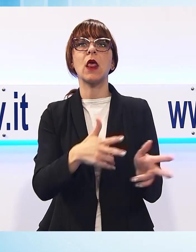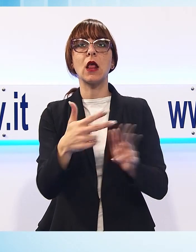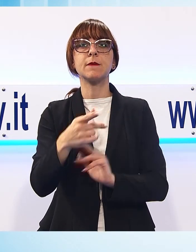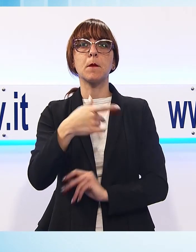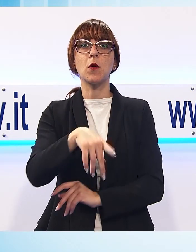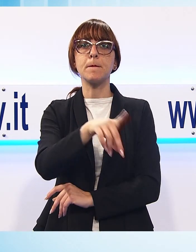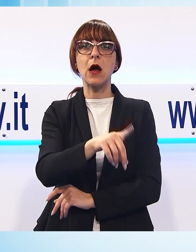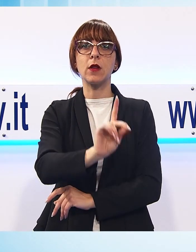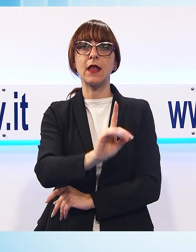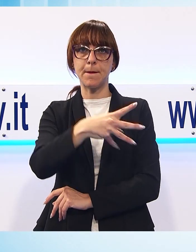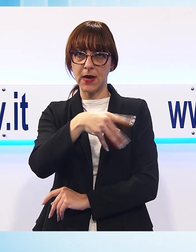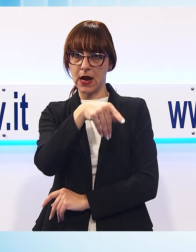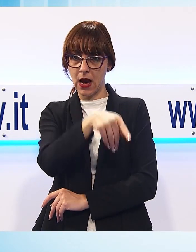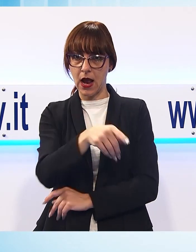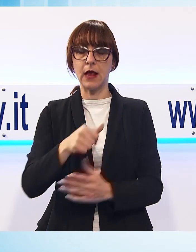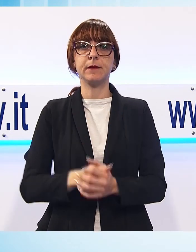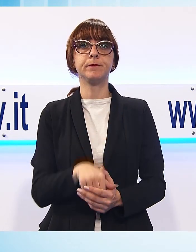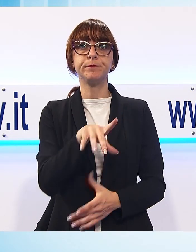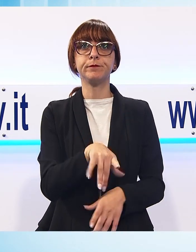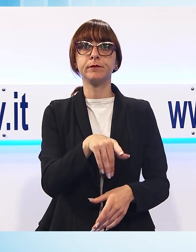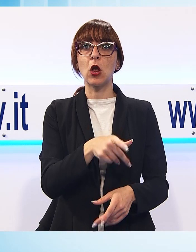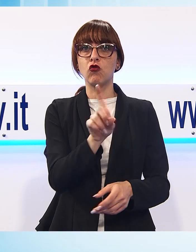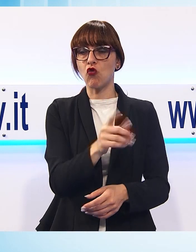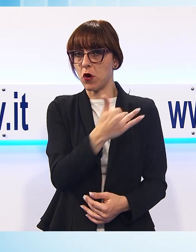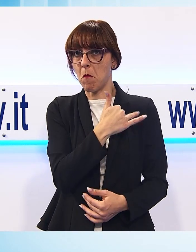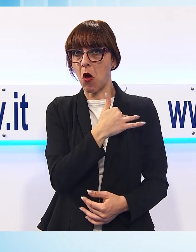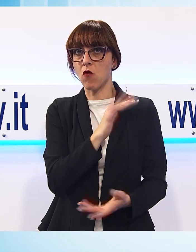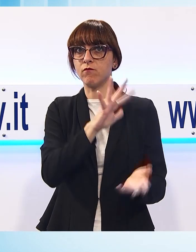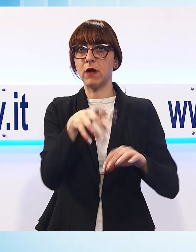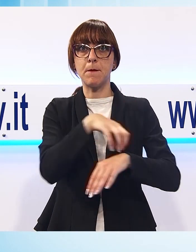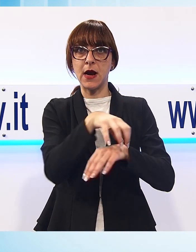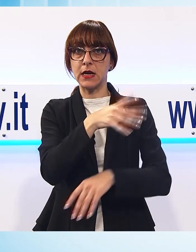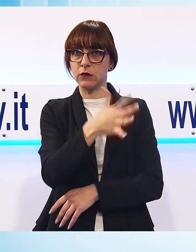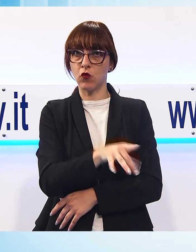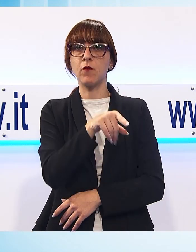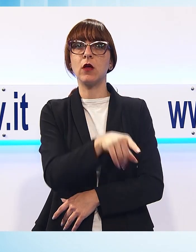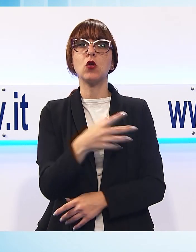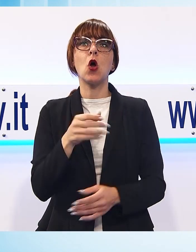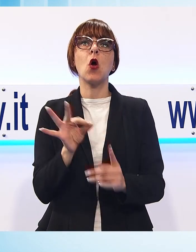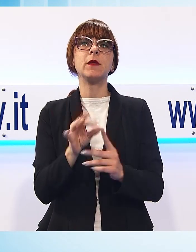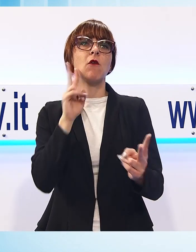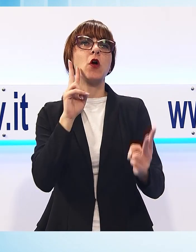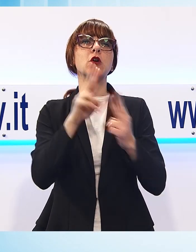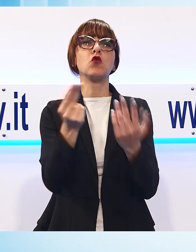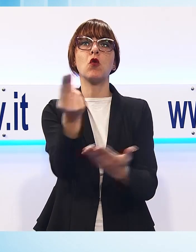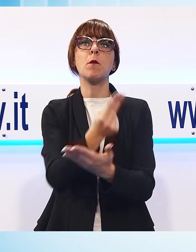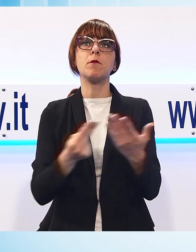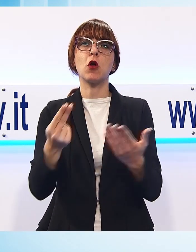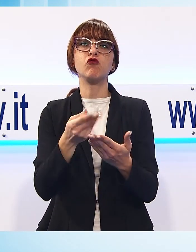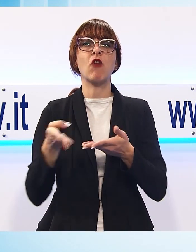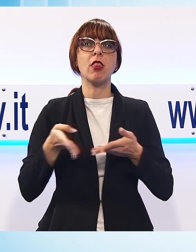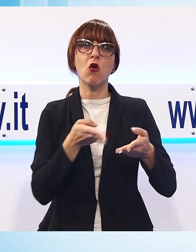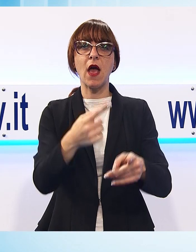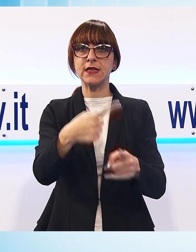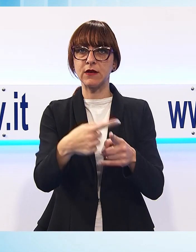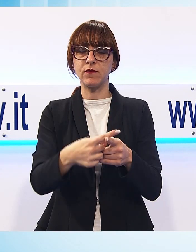Paola De Micheli, che si è insediata proprio in questi giorni per chiedere in tempi brevi un incontro sul progetto degli assi viari. L